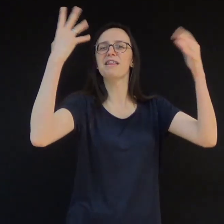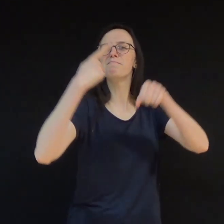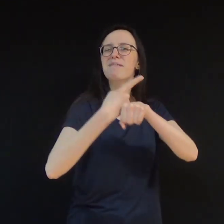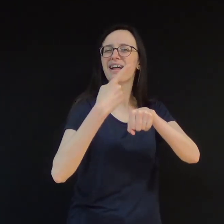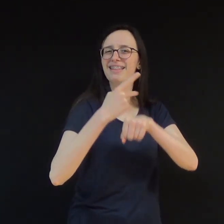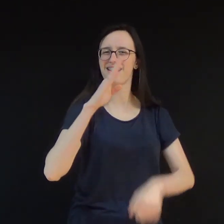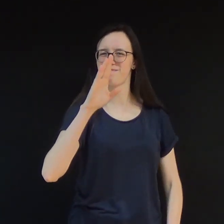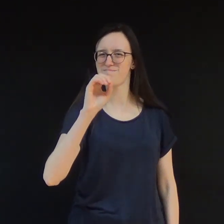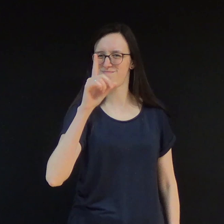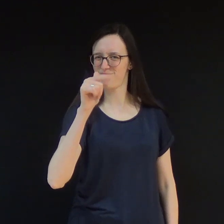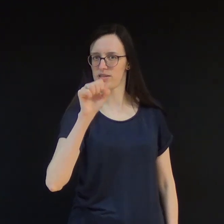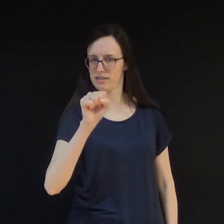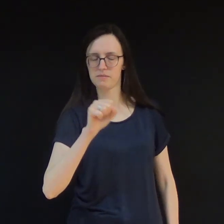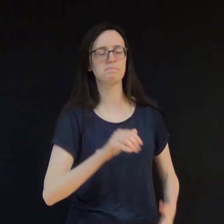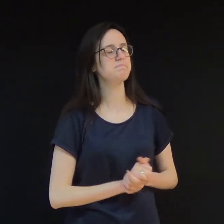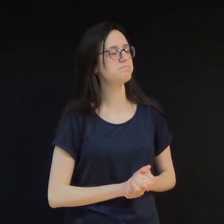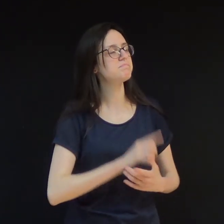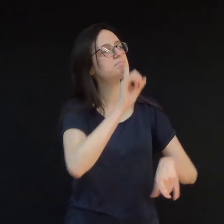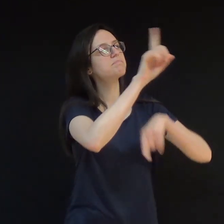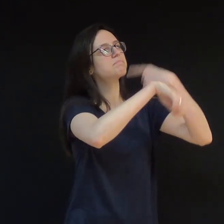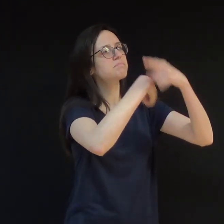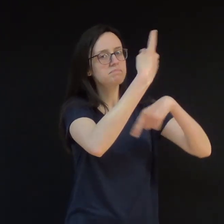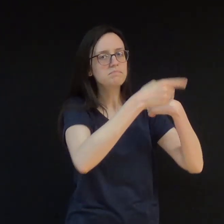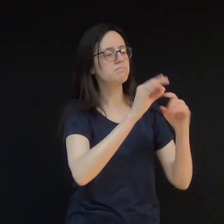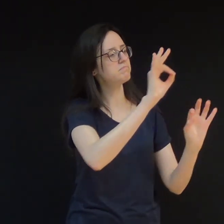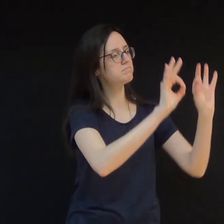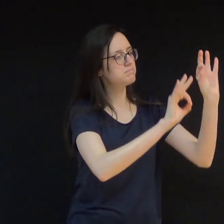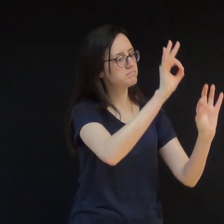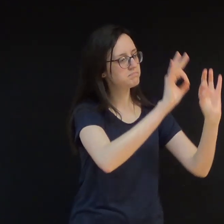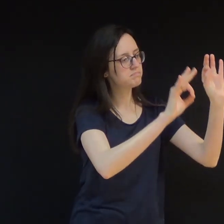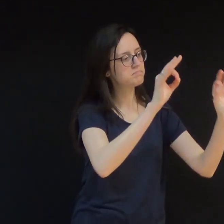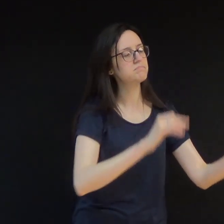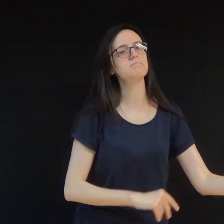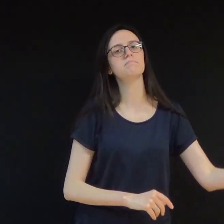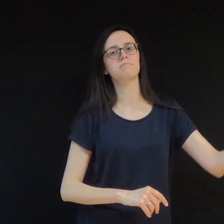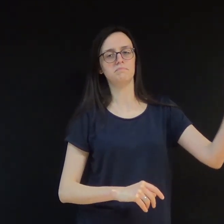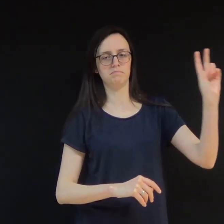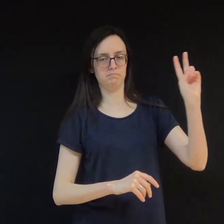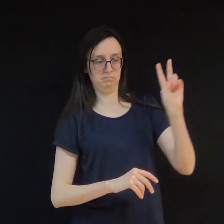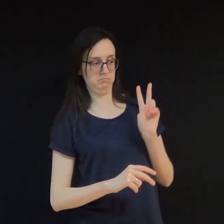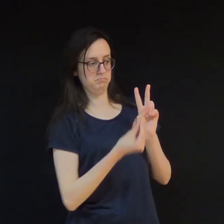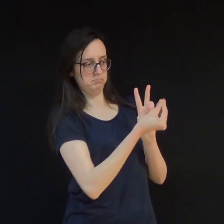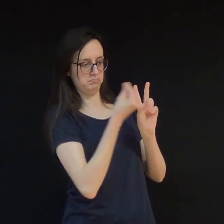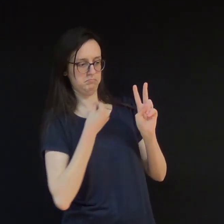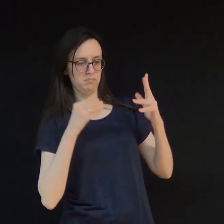O outro casal deu o trabalho do Uribes. Estávamos eu e a filha do carro.